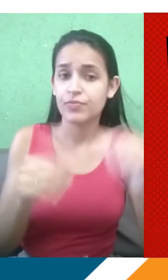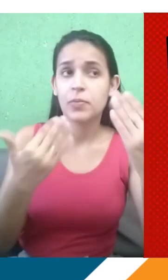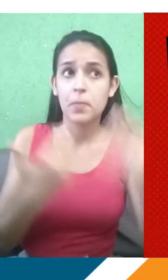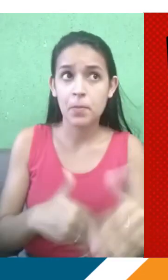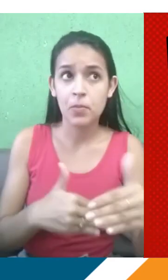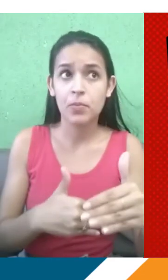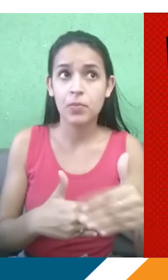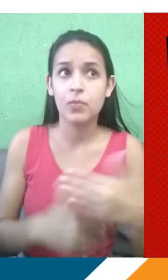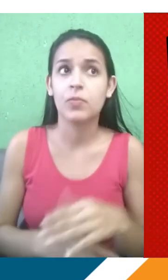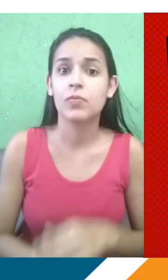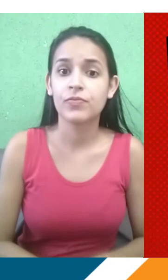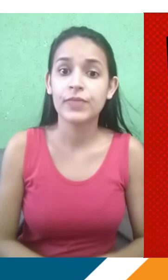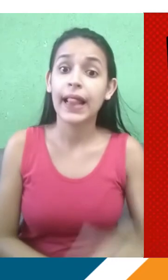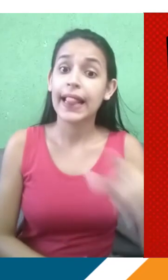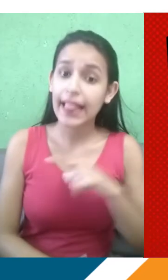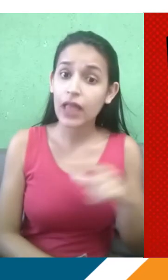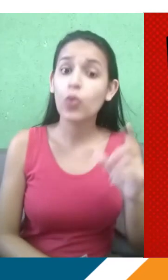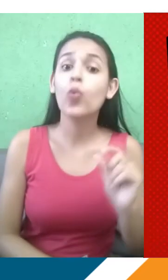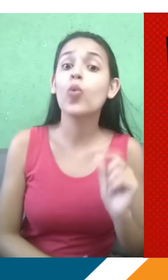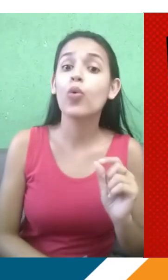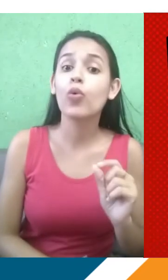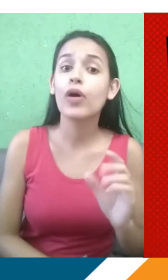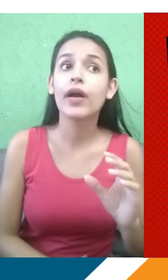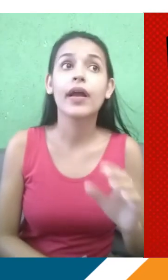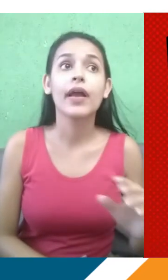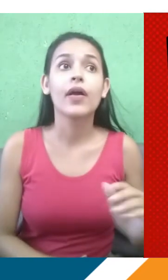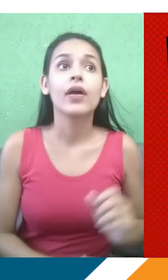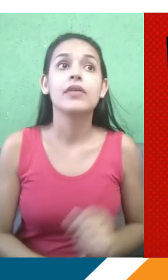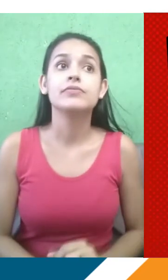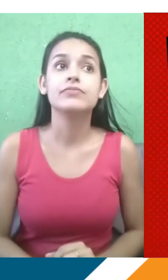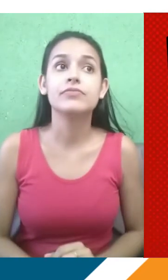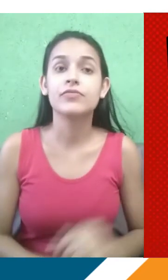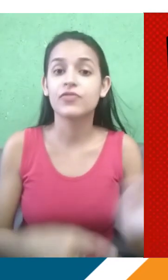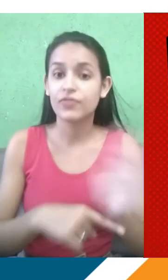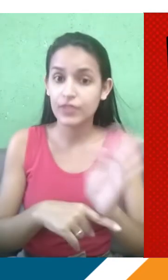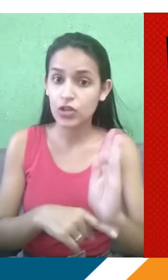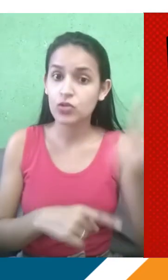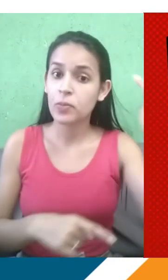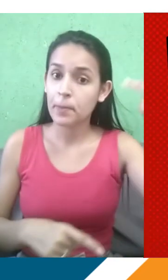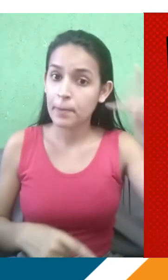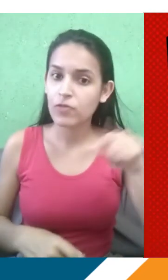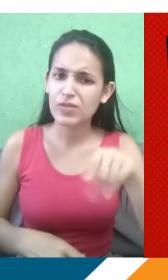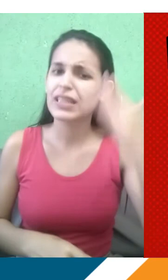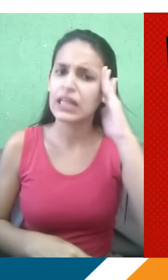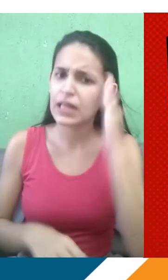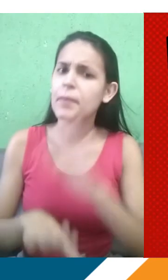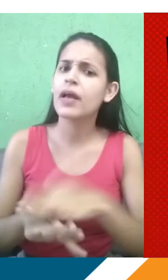que esses trâmites não são dos mais fáceis, mas a gente tem vídeos que podem nortear e guiar vocês diante dessas atividades. Não que